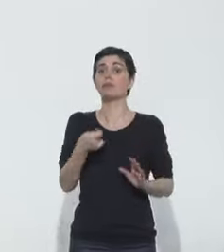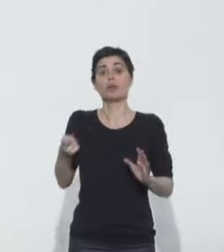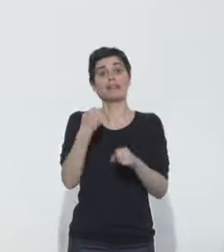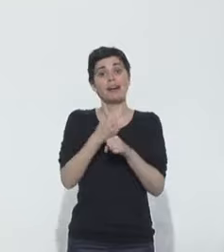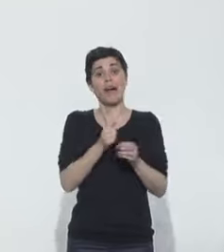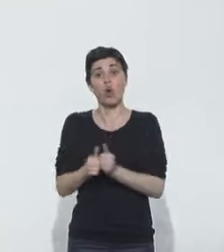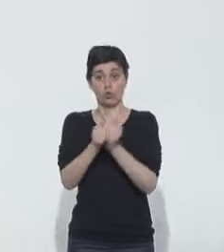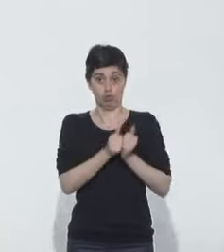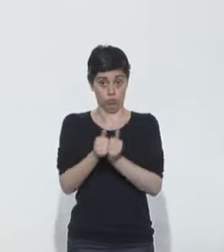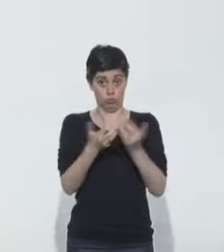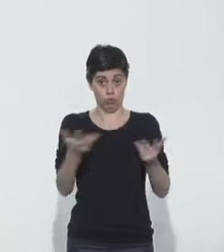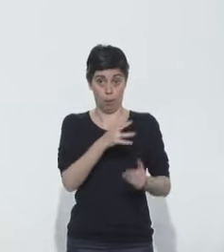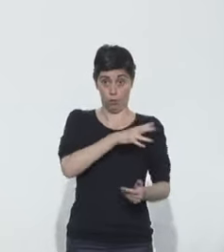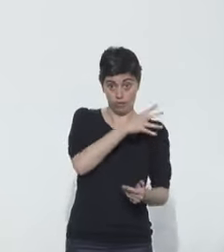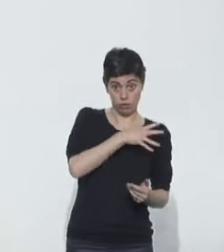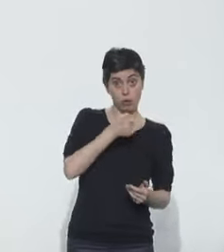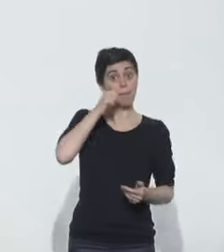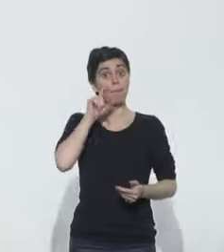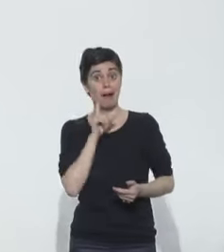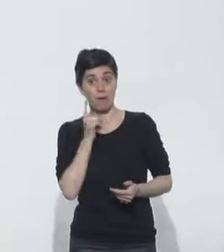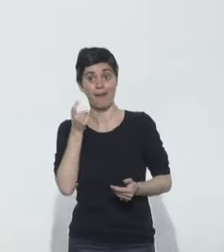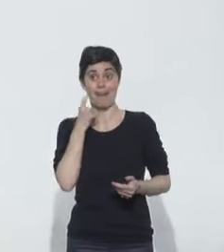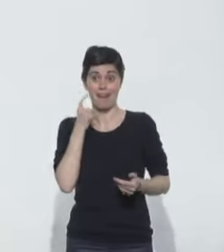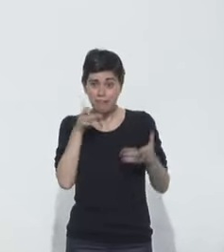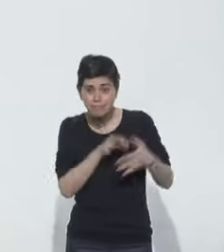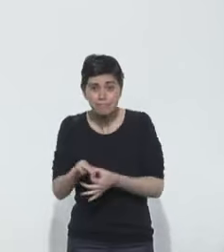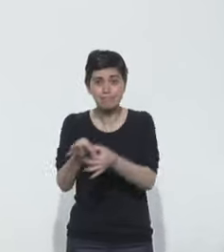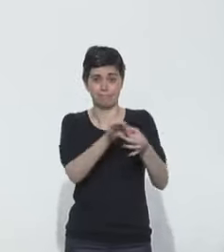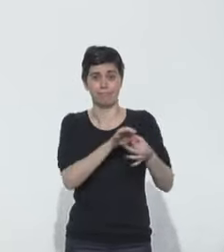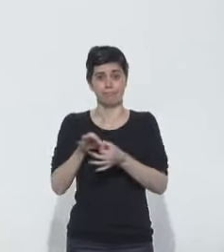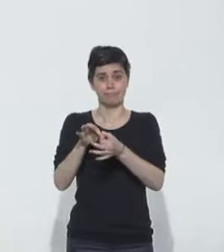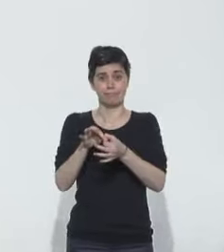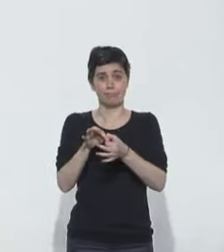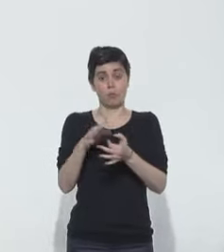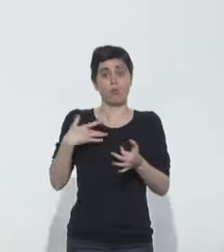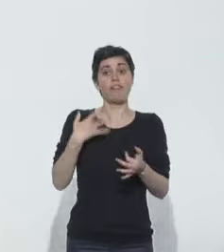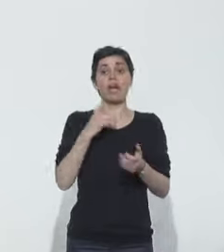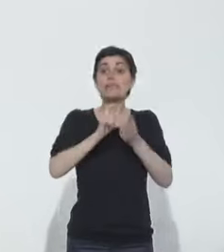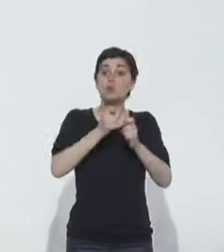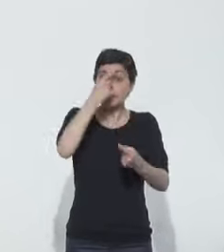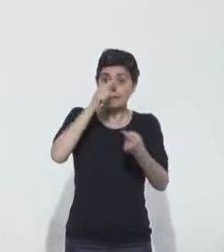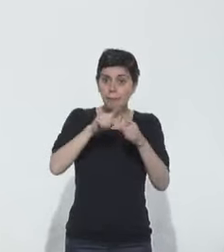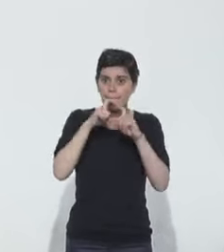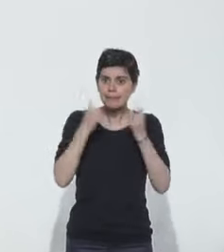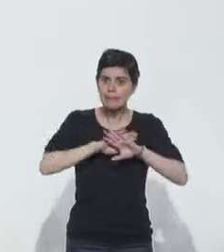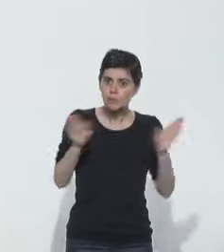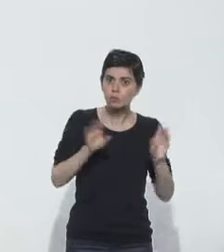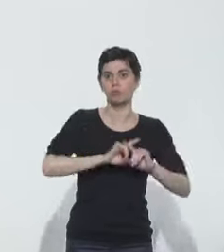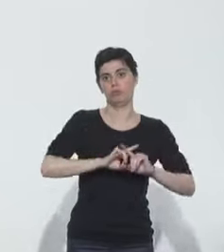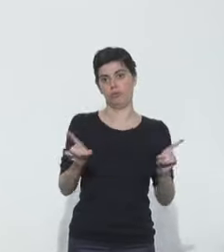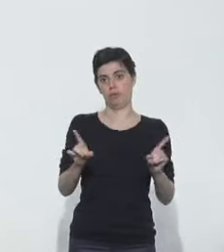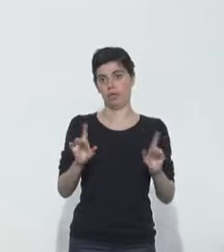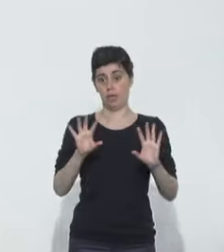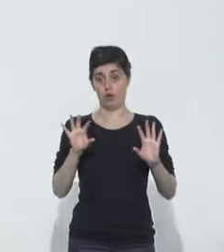les enseignants, les parents, les élèves pour non pas forcément uniquement discuter du masque, mais discuter de la meilleure